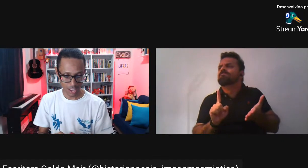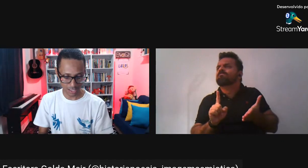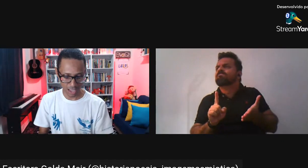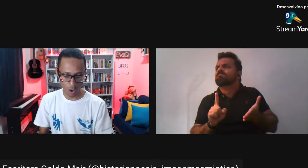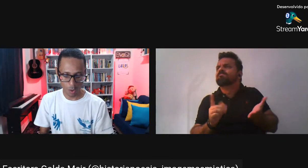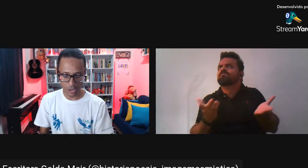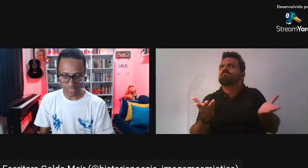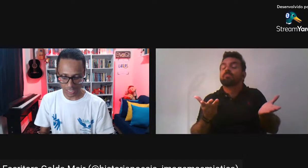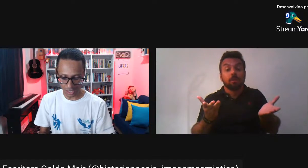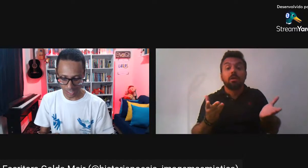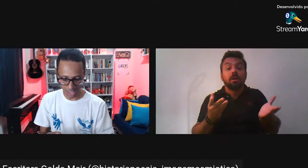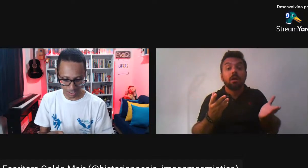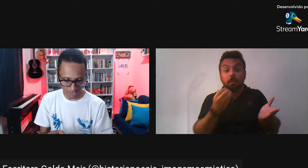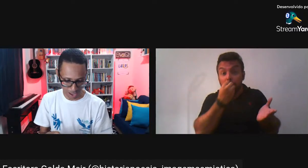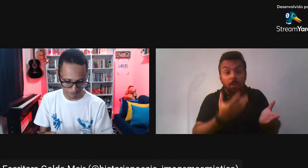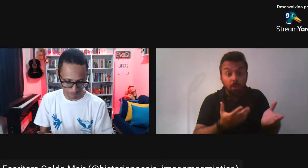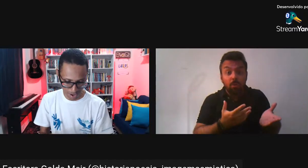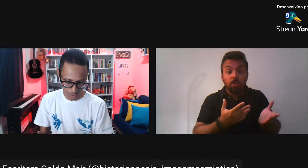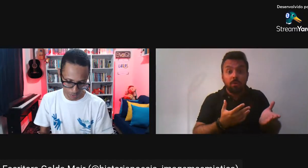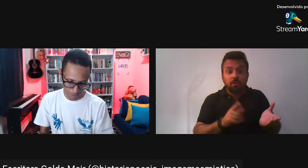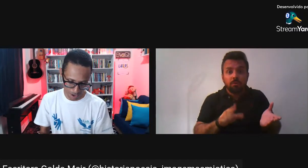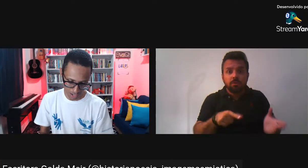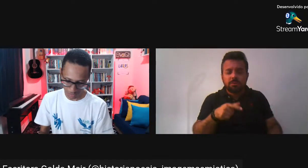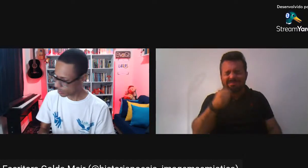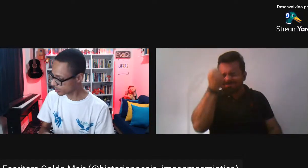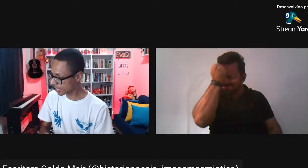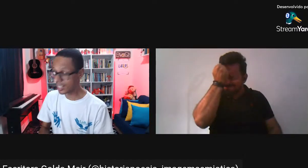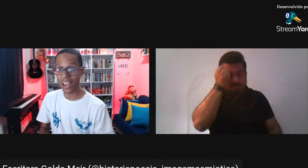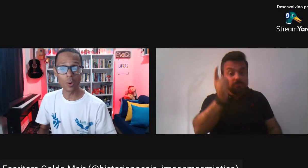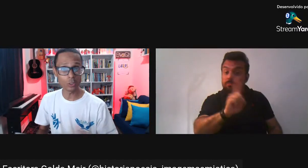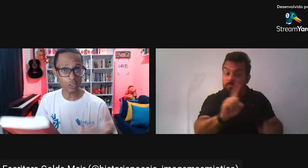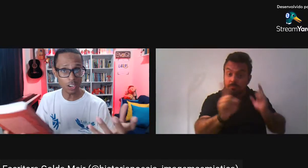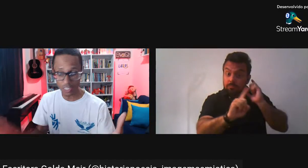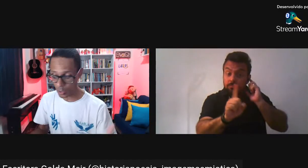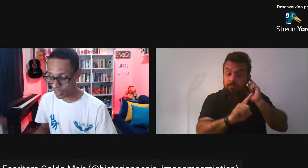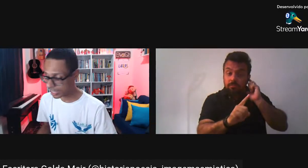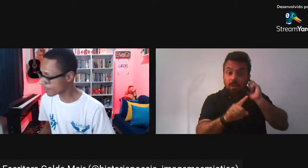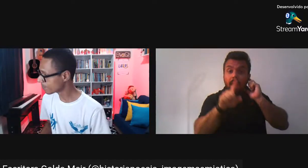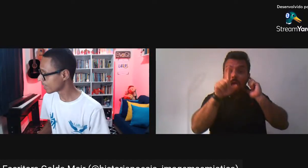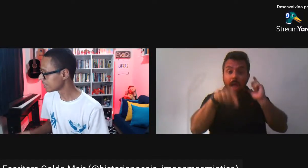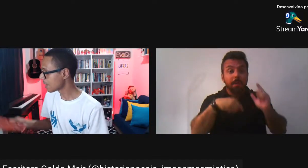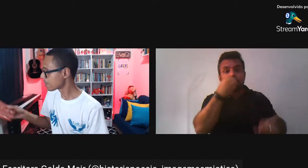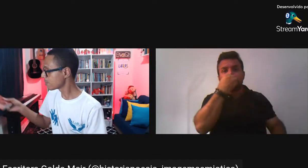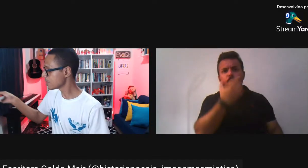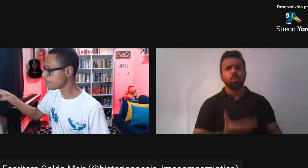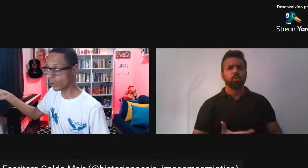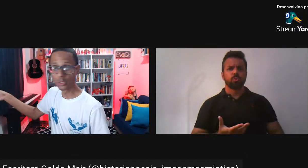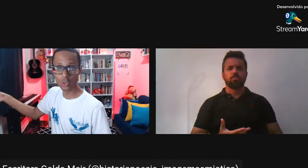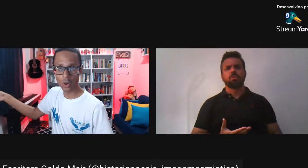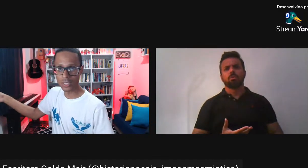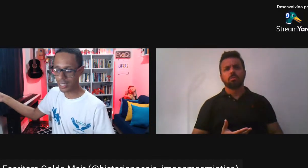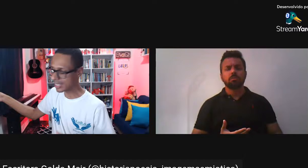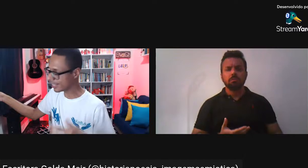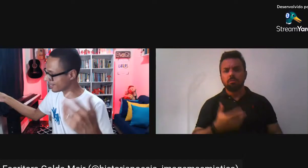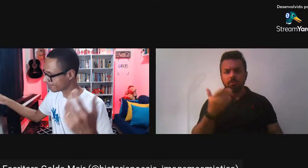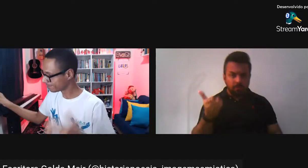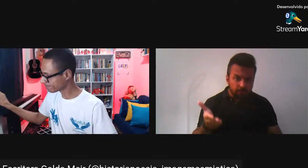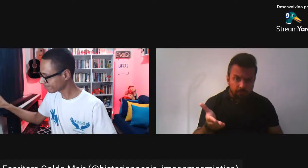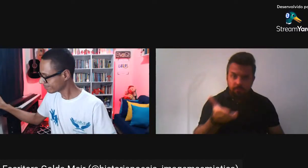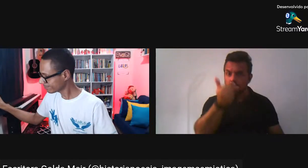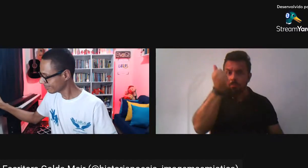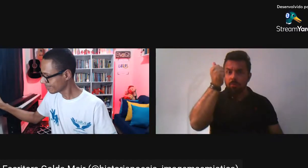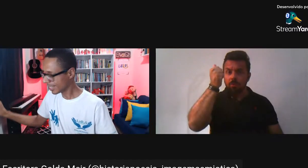Dessa obra aqui Que tem Dá pano pra manga Pra você criar Outros artigos, né? Dá pra fazer Produções aí